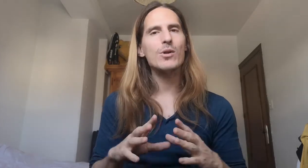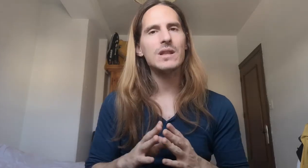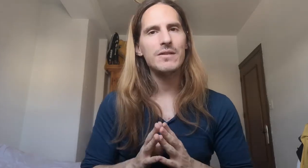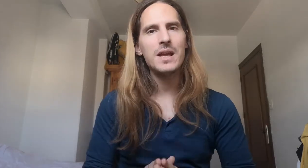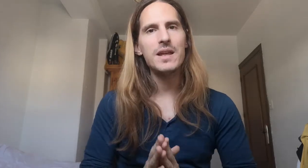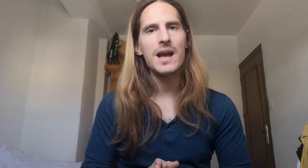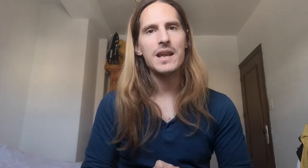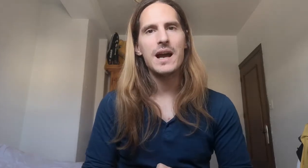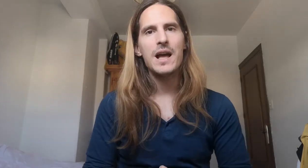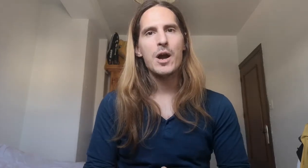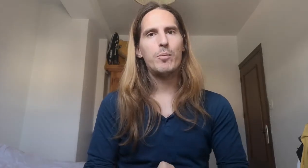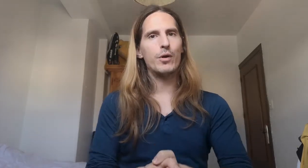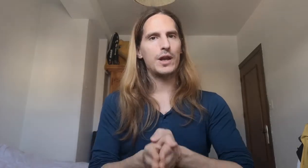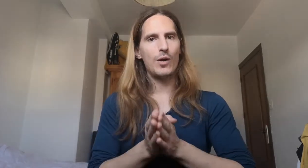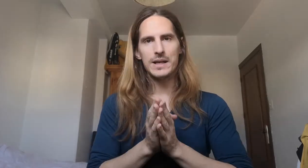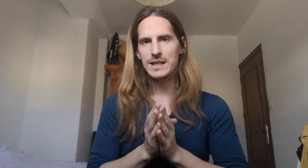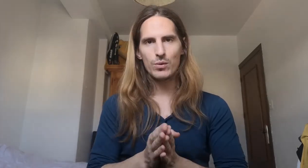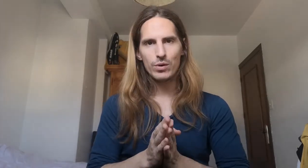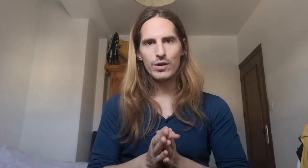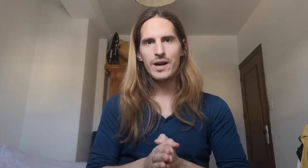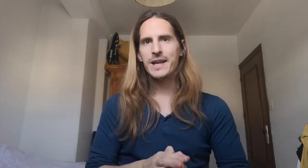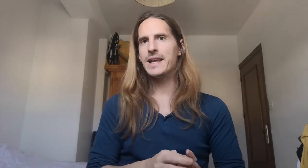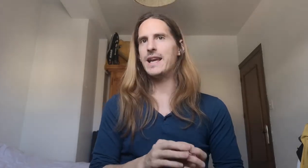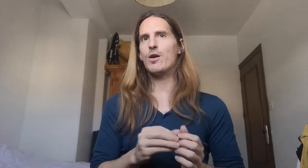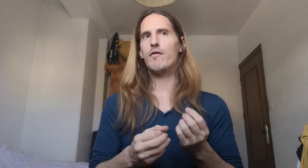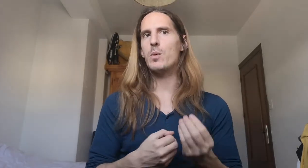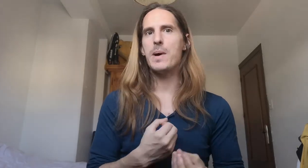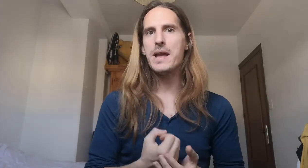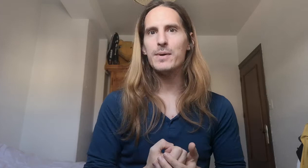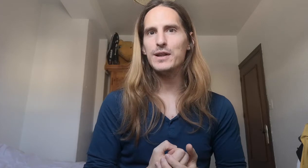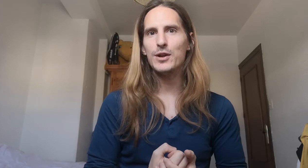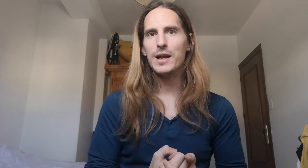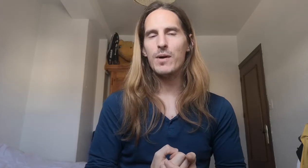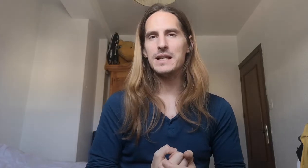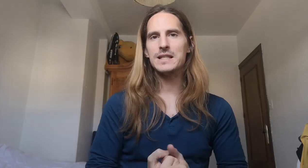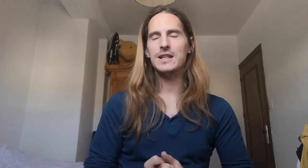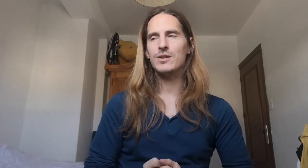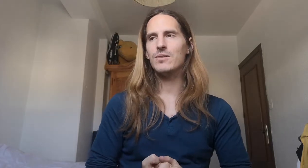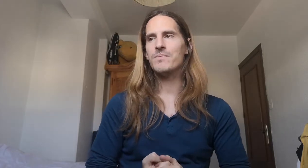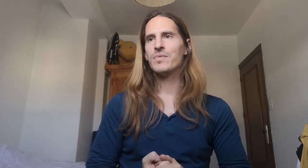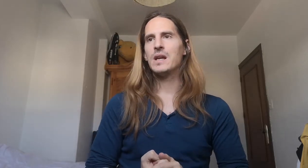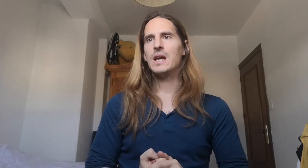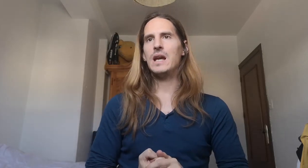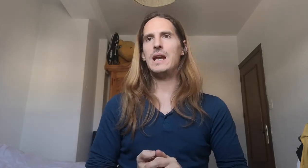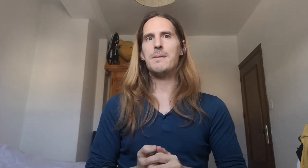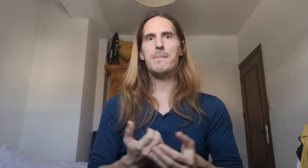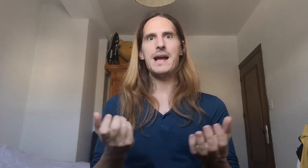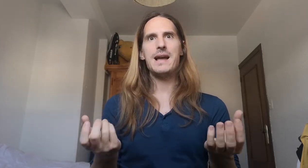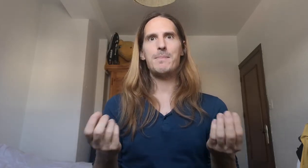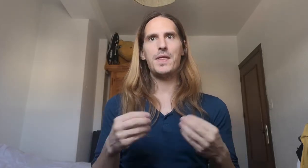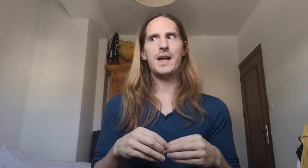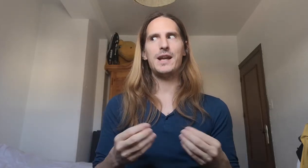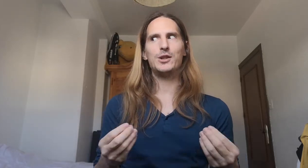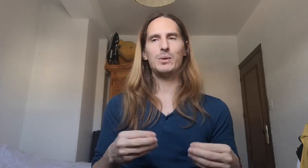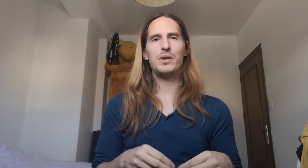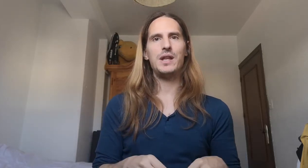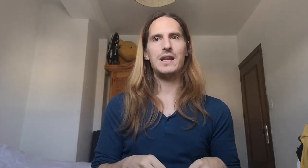vuestra vía diaria porque os aseguro que conforme vais aprendiendo lengua de signos vais a empezar a introducir